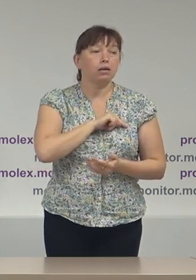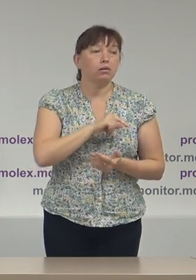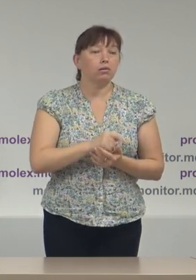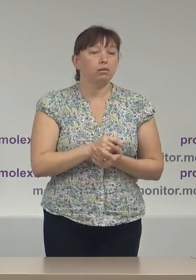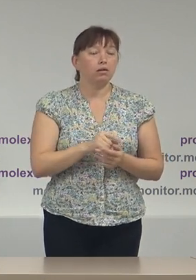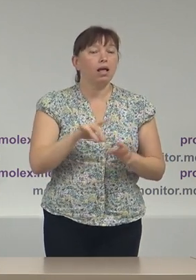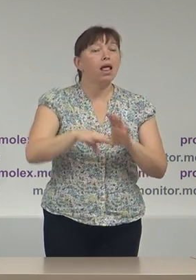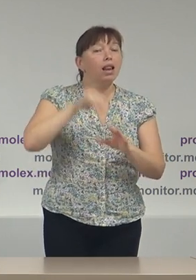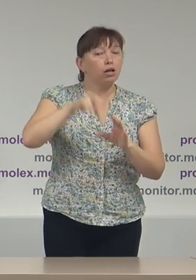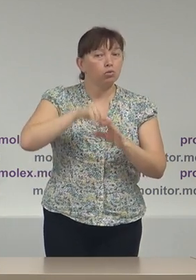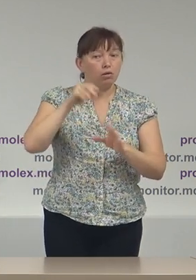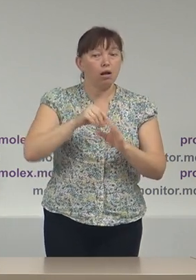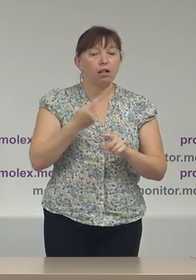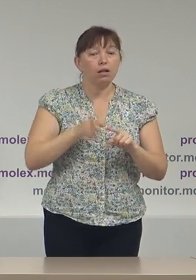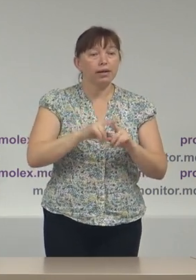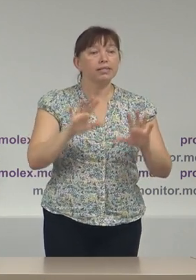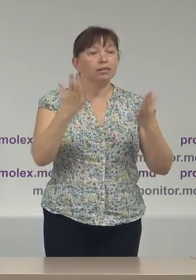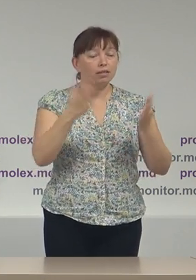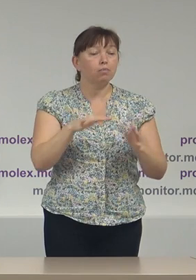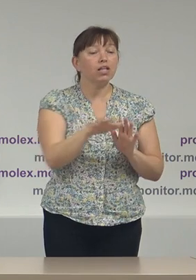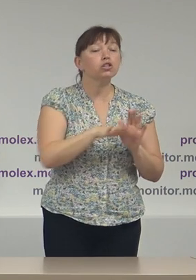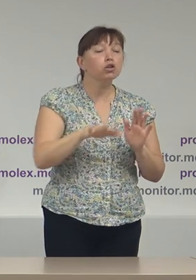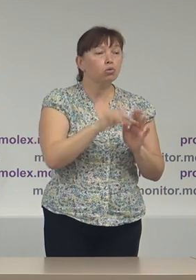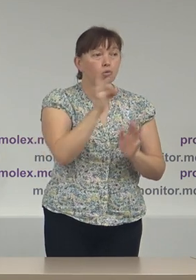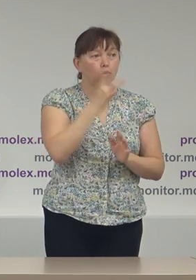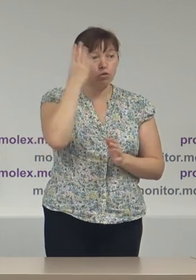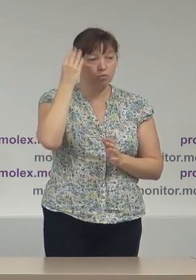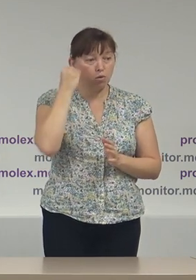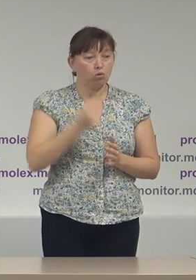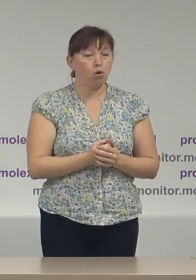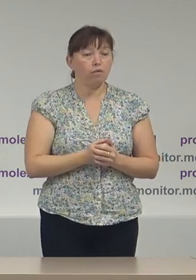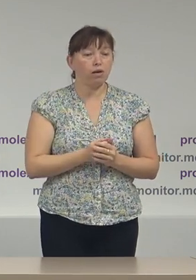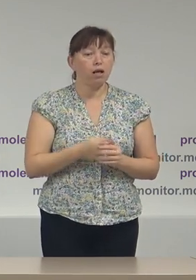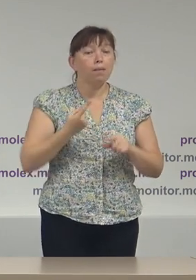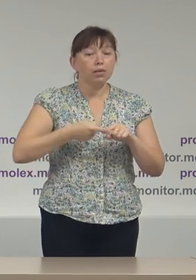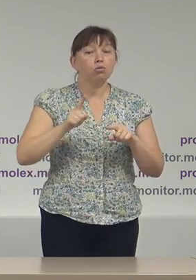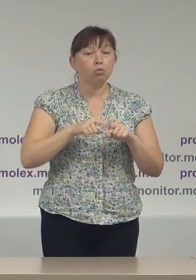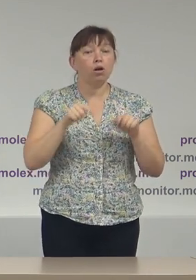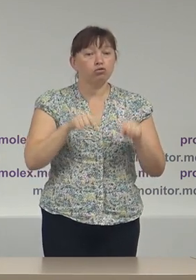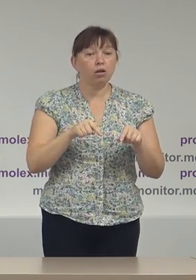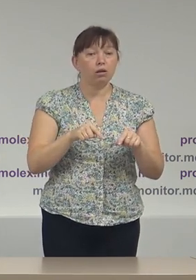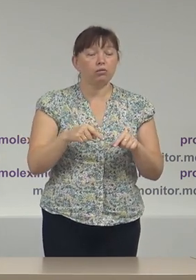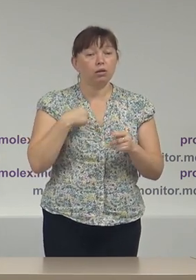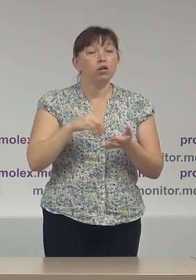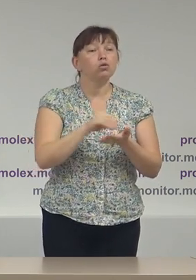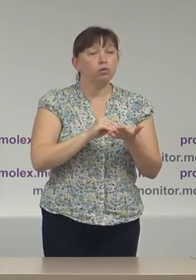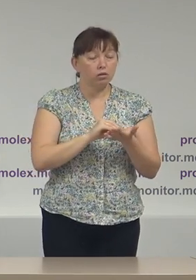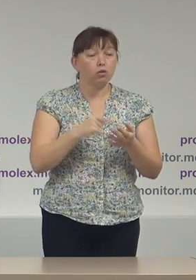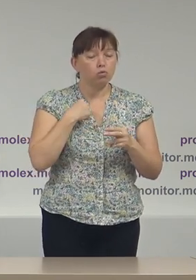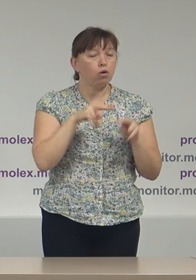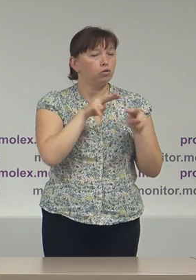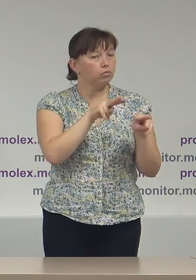electoral care se întâmplă în teritoriul Republicii Moldova. Pentru aceasta, reiterez, noi